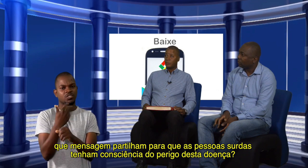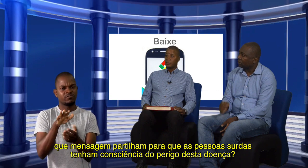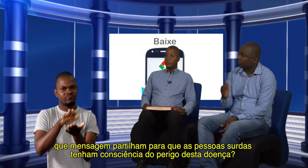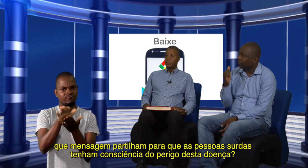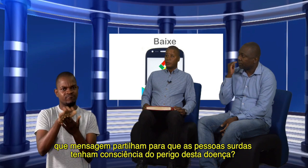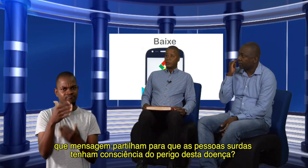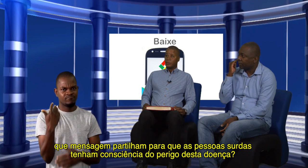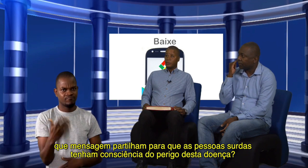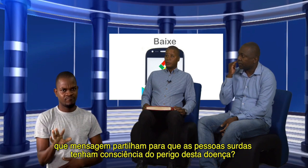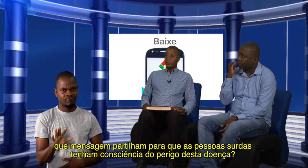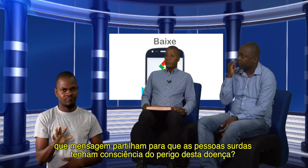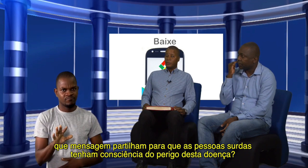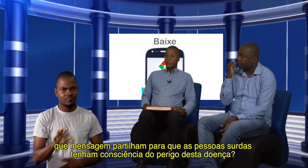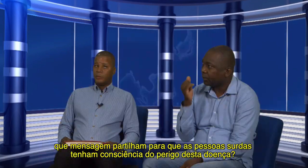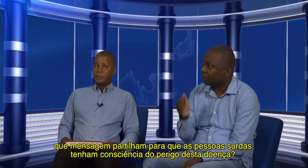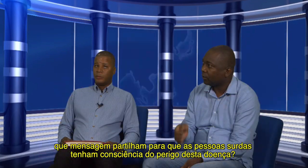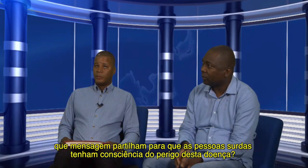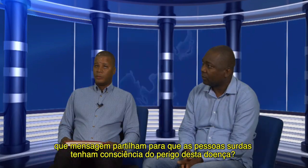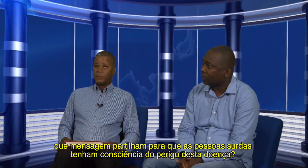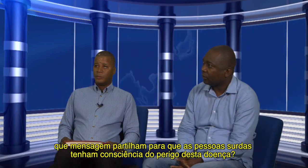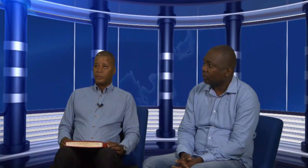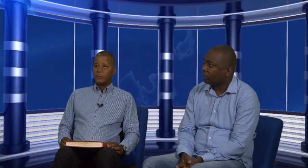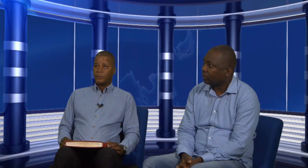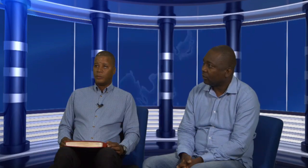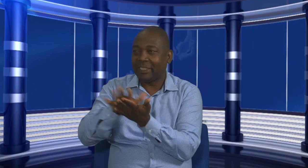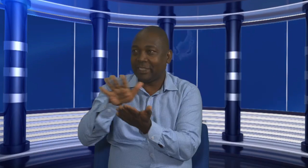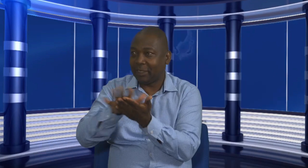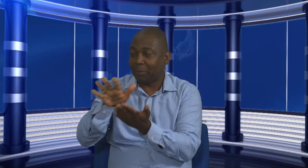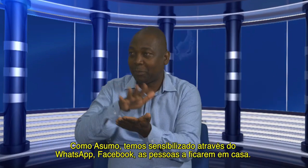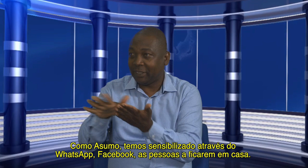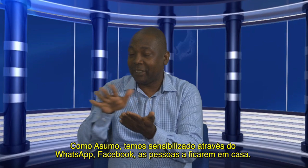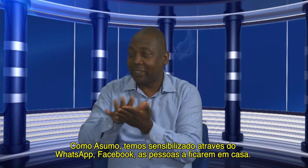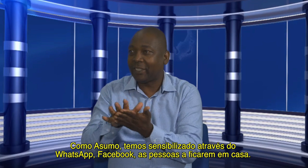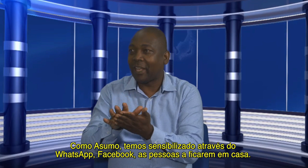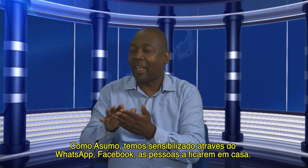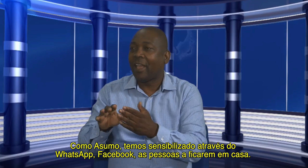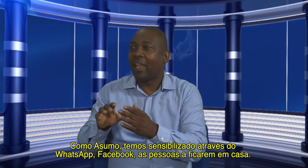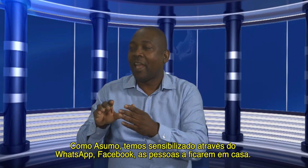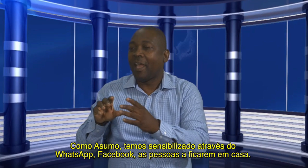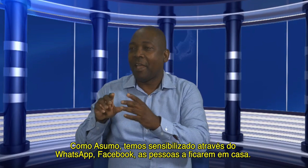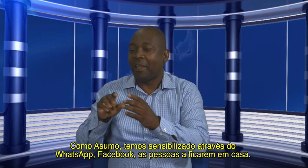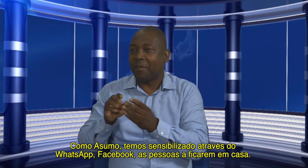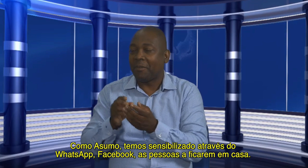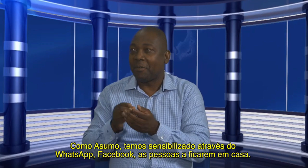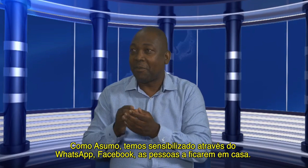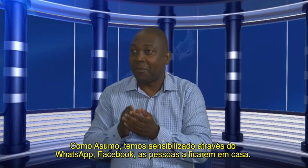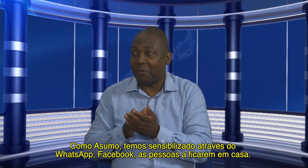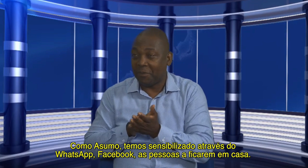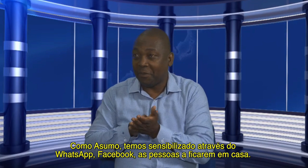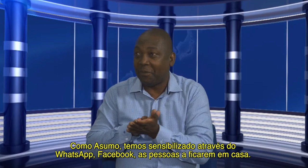ruas para praticar minicidades. como a construção do surdo, temos sensibilizado